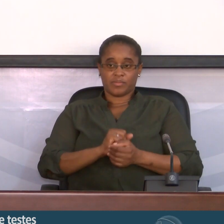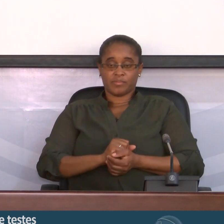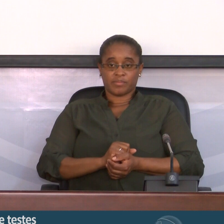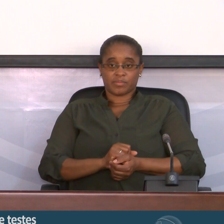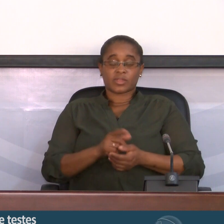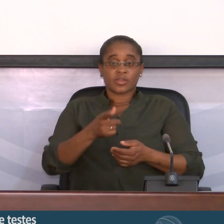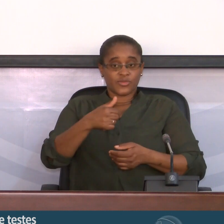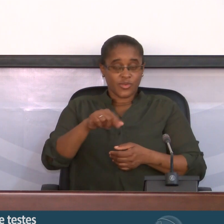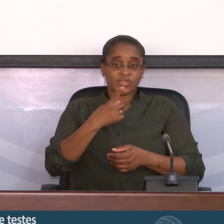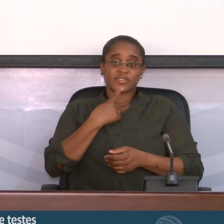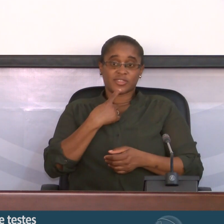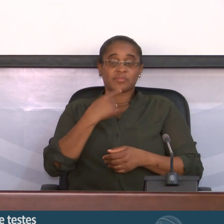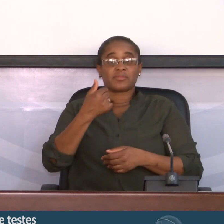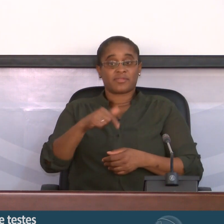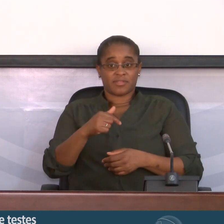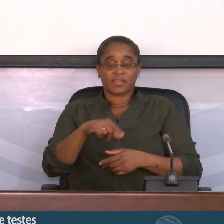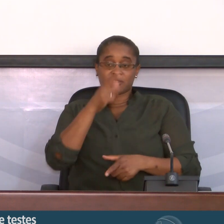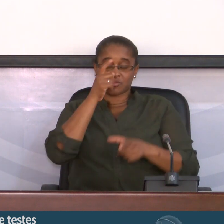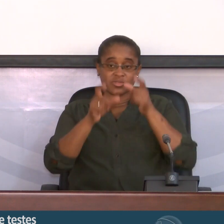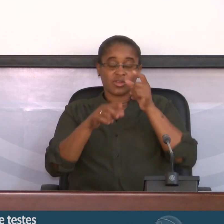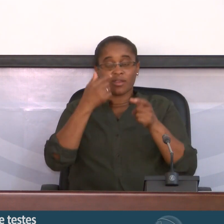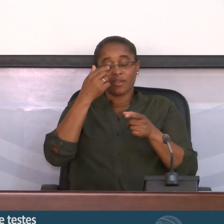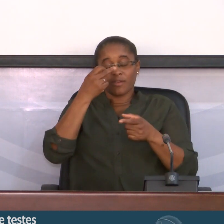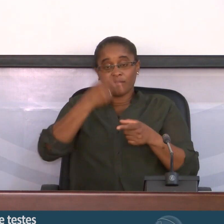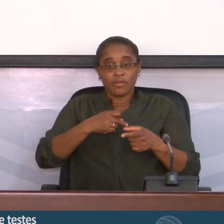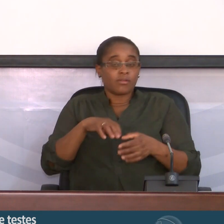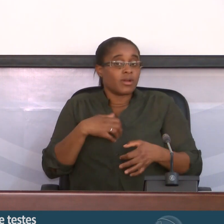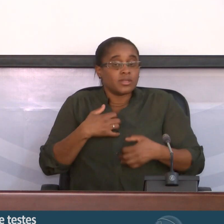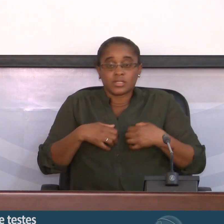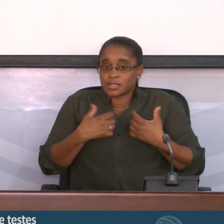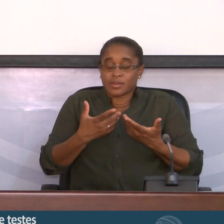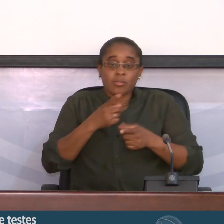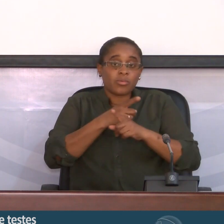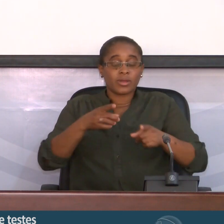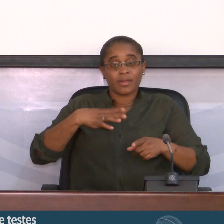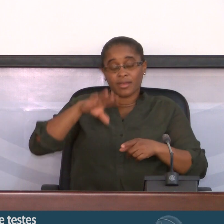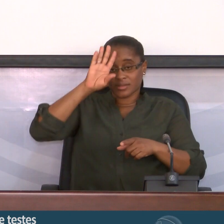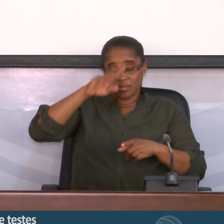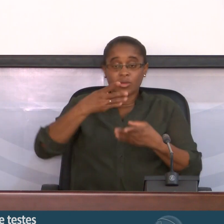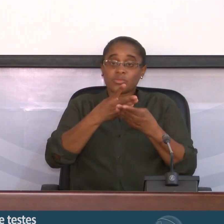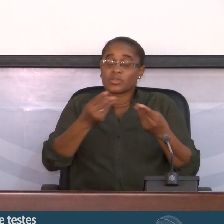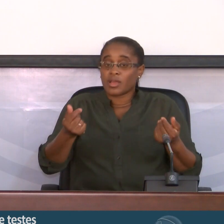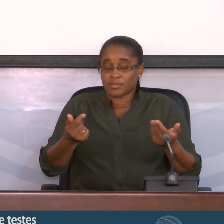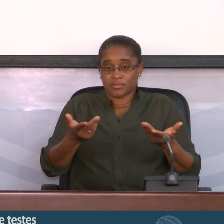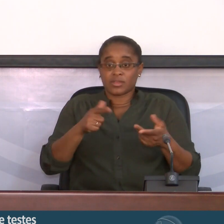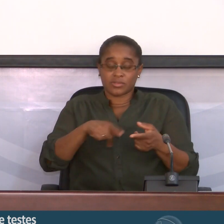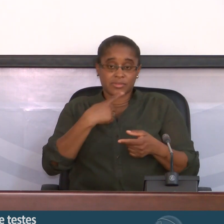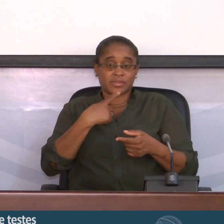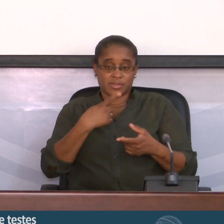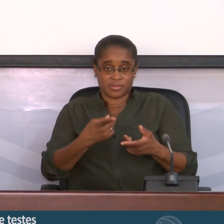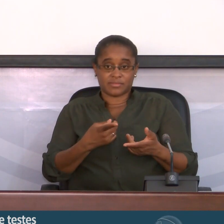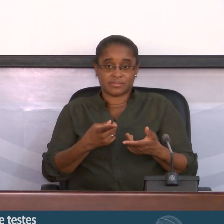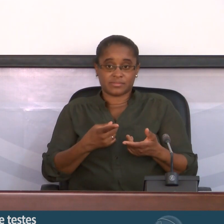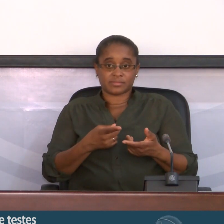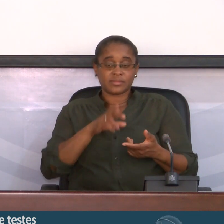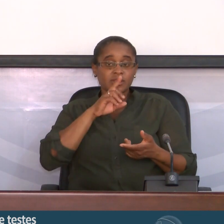E nós entendemos que as pessoas ficam ansiosas porque querem saber o seu resultado. Isso é compreensível. Mas